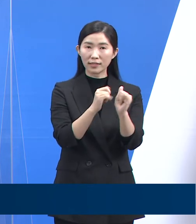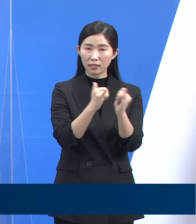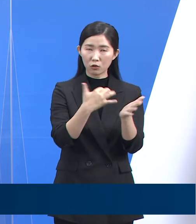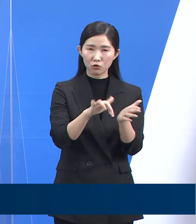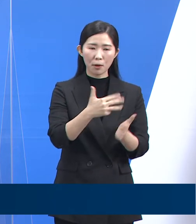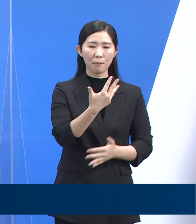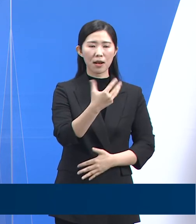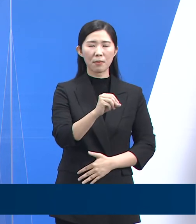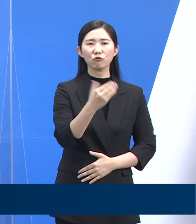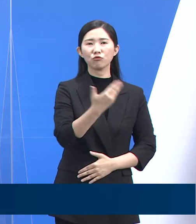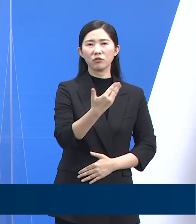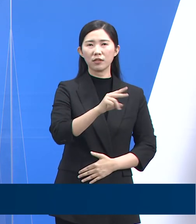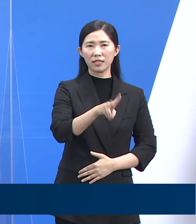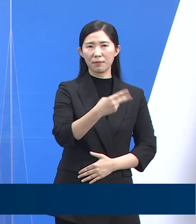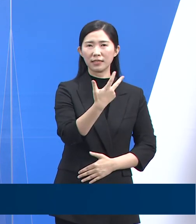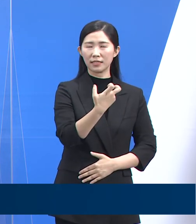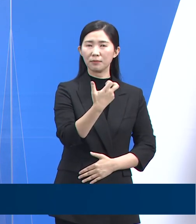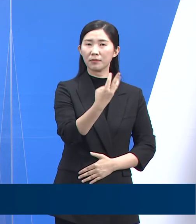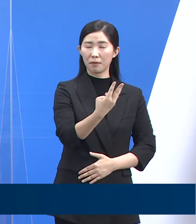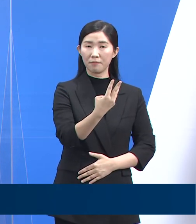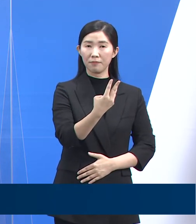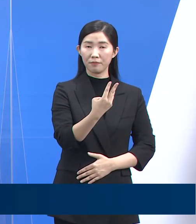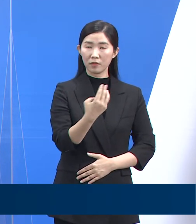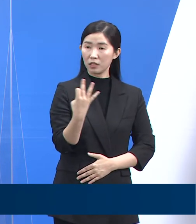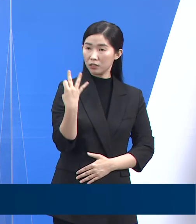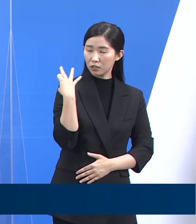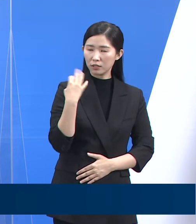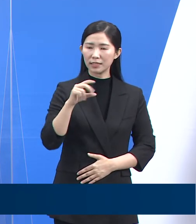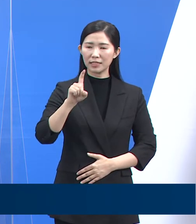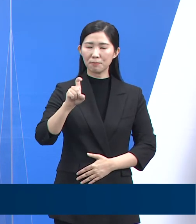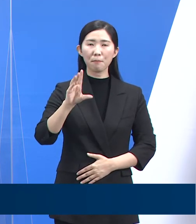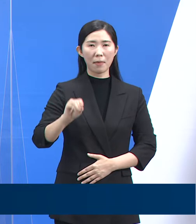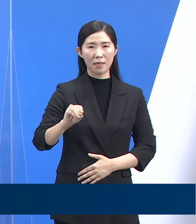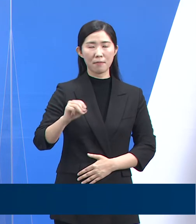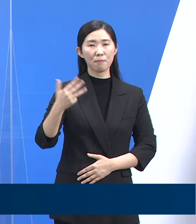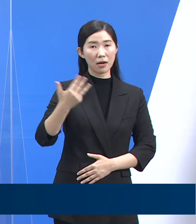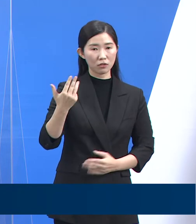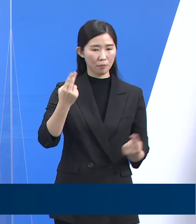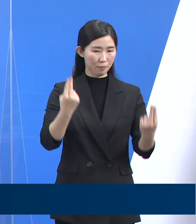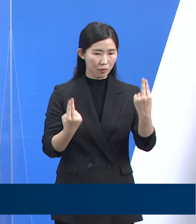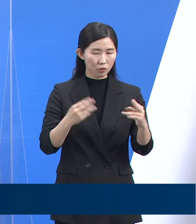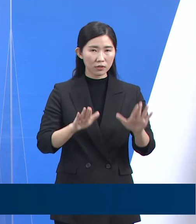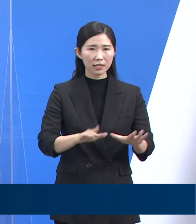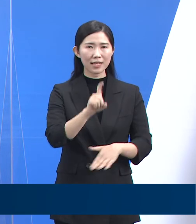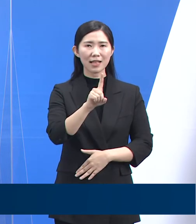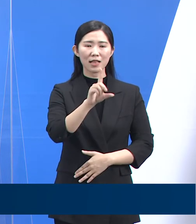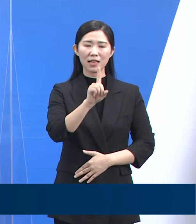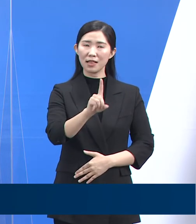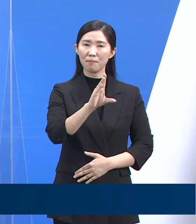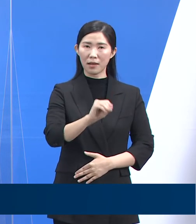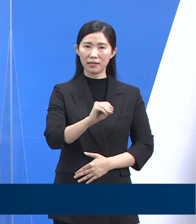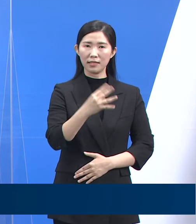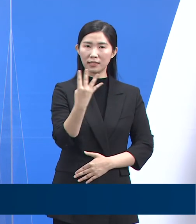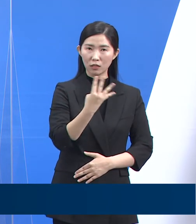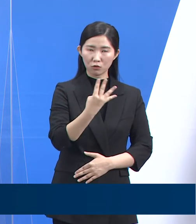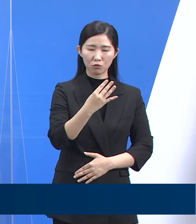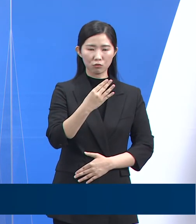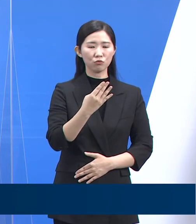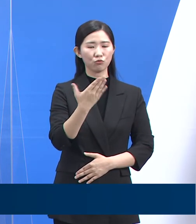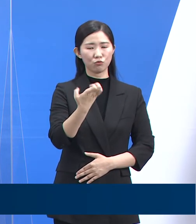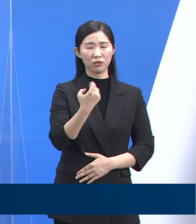,273명을 기록하여 전주 10만 3,864명 대비 1만 4,591명 감소하였습니다.